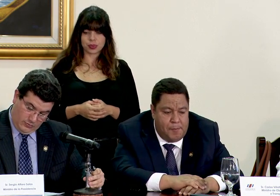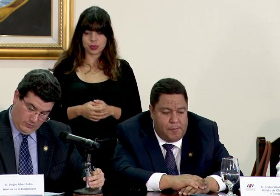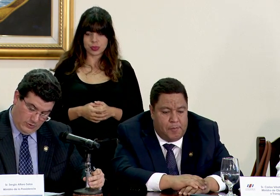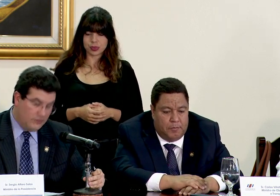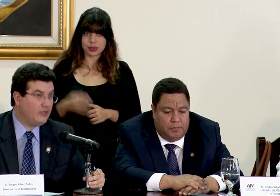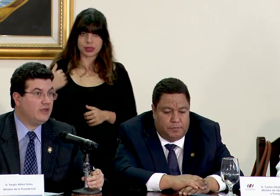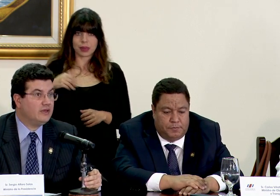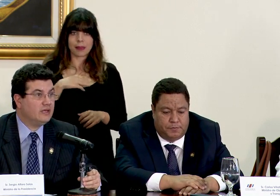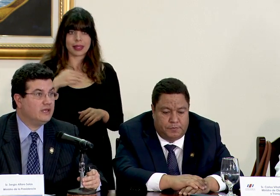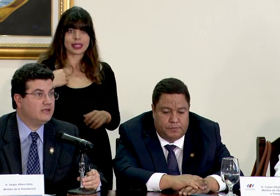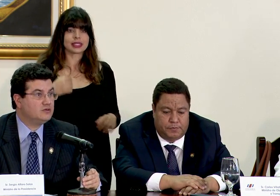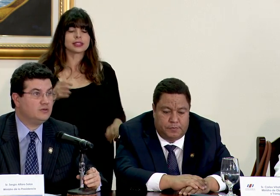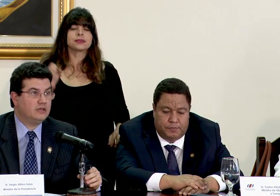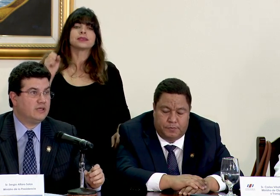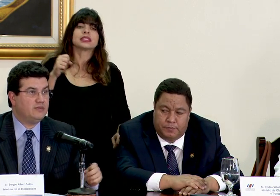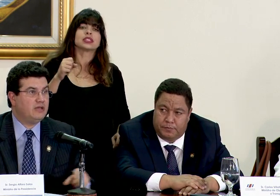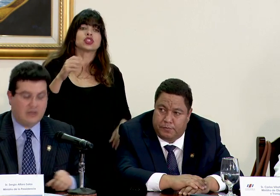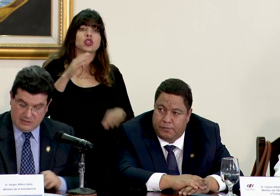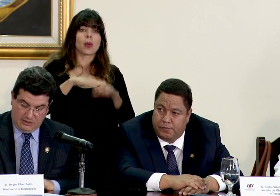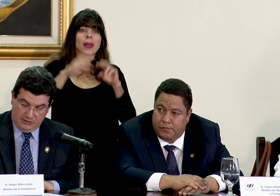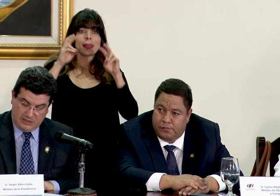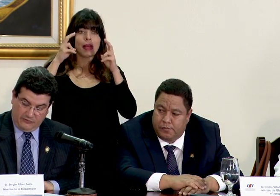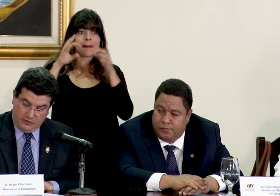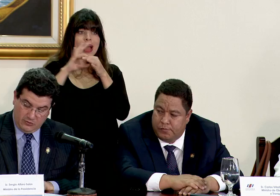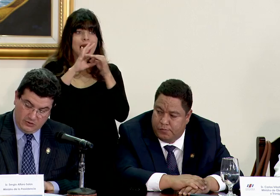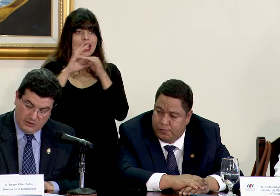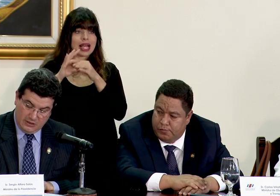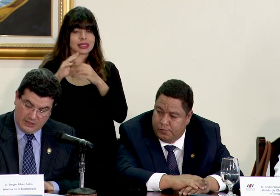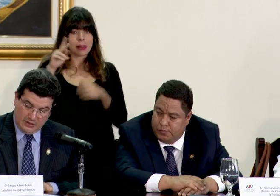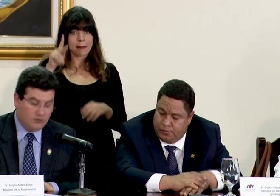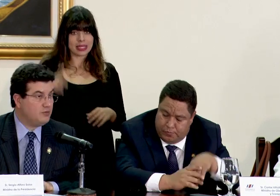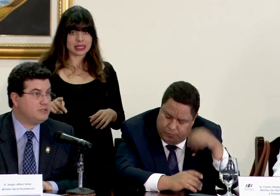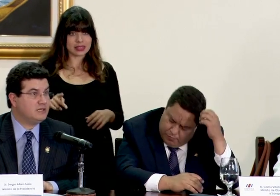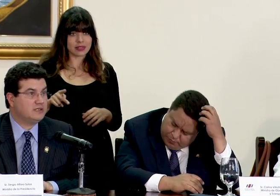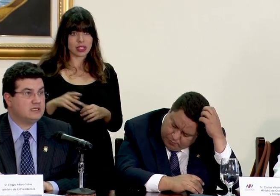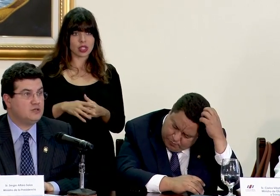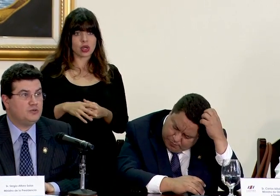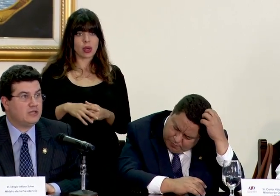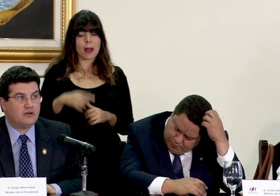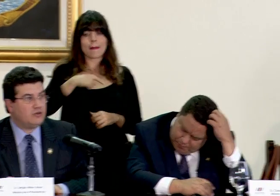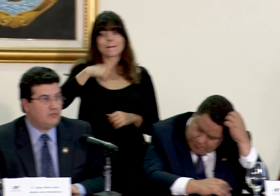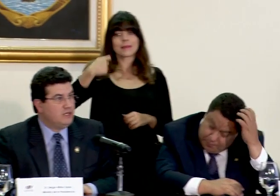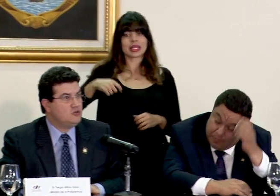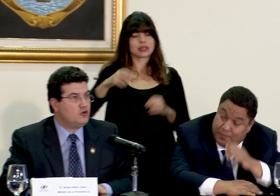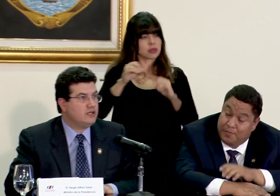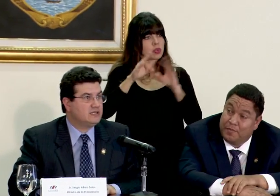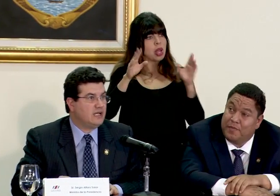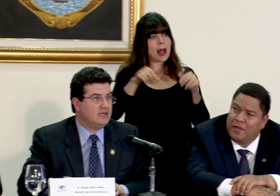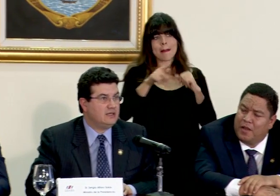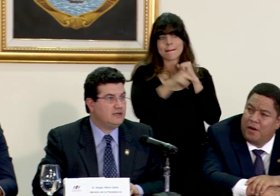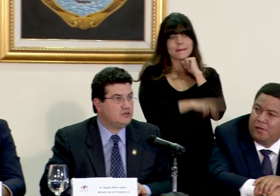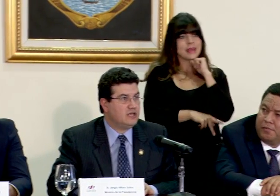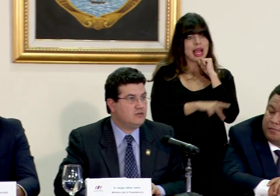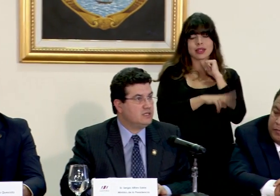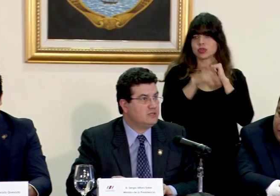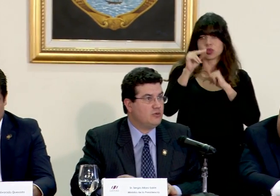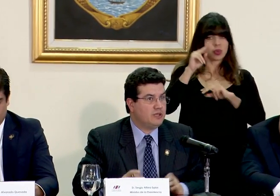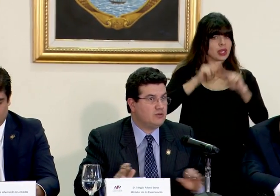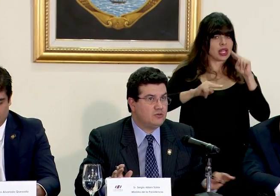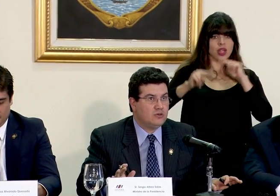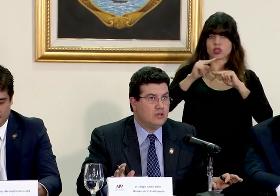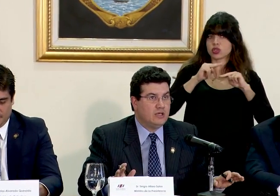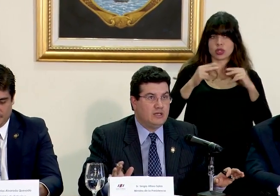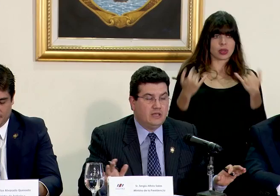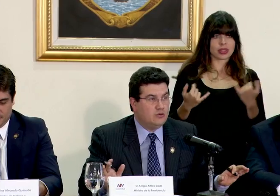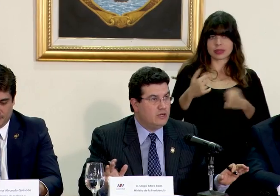señor ministro si sobre el tema de la alianza del pacífico tal como el presidente ha sido muy claro el país no está negociando en este